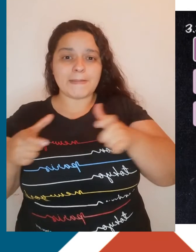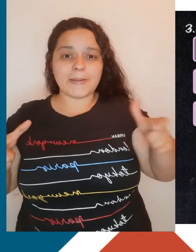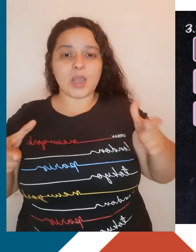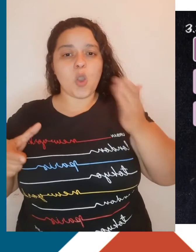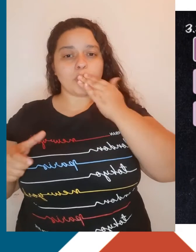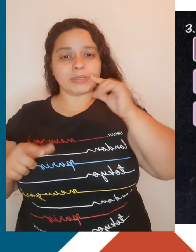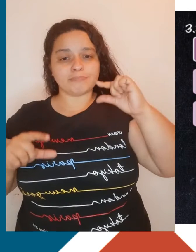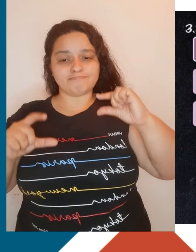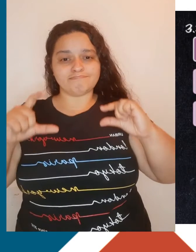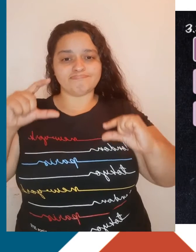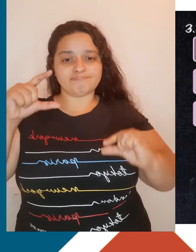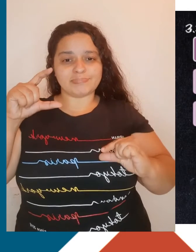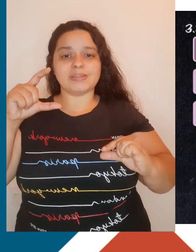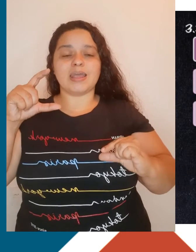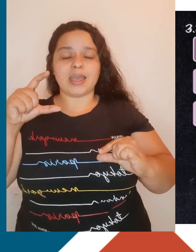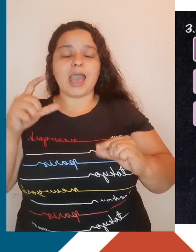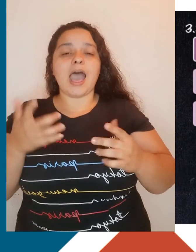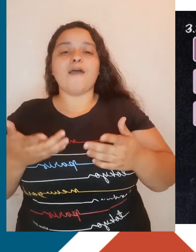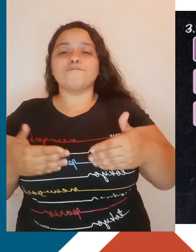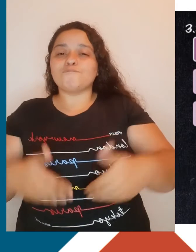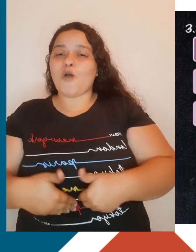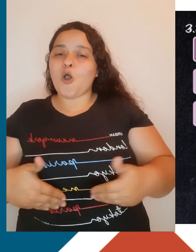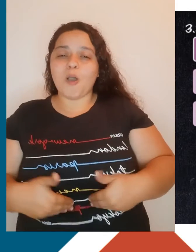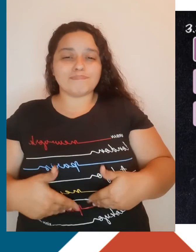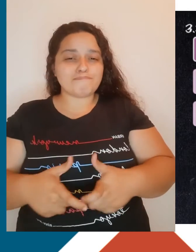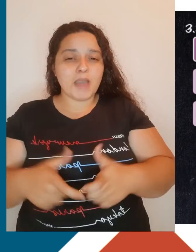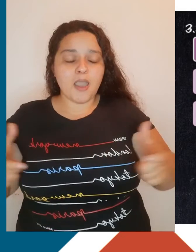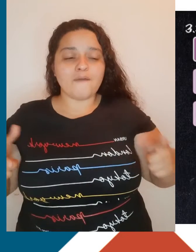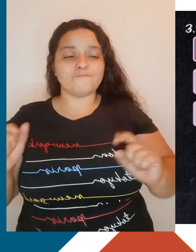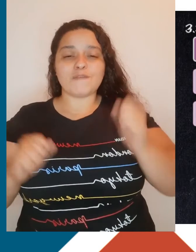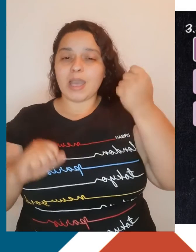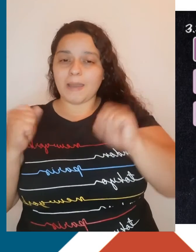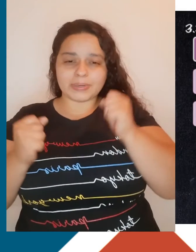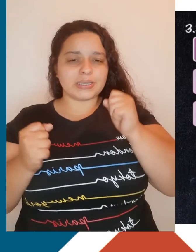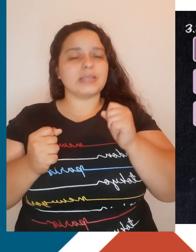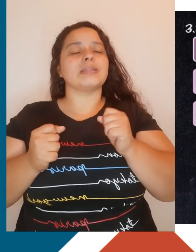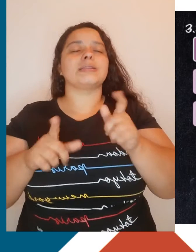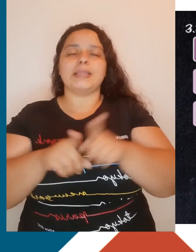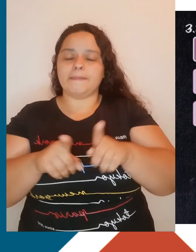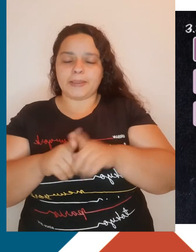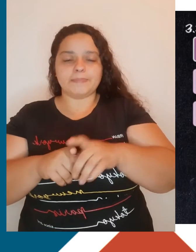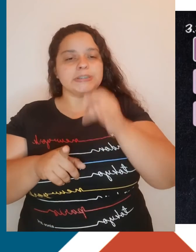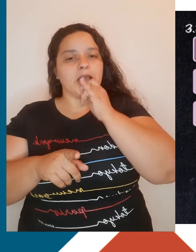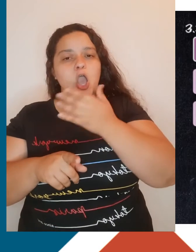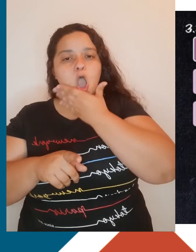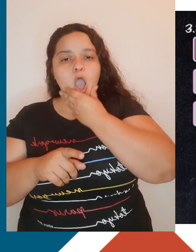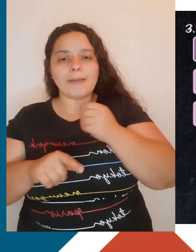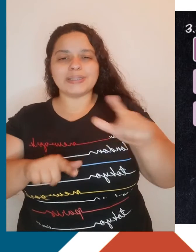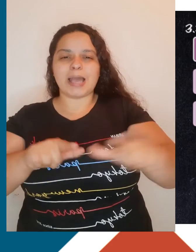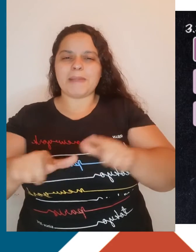fome só piorava a situação. Nas fábricas, a situação não era melhor. Os homens trabalhavam em longas jornadas de